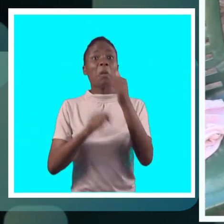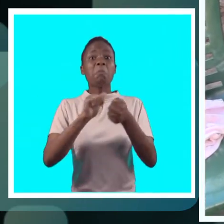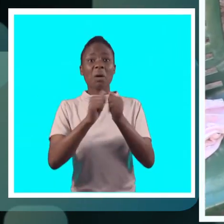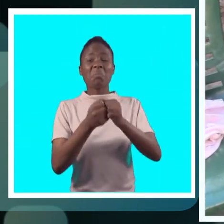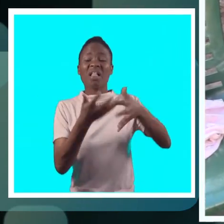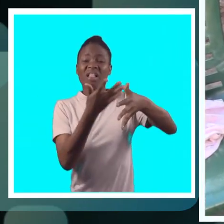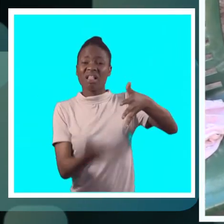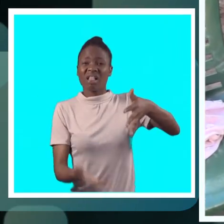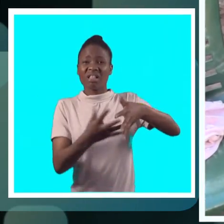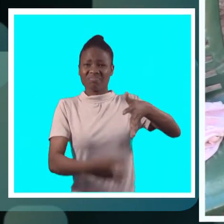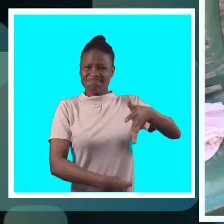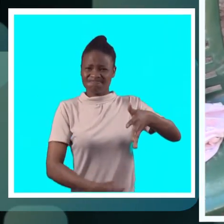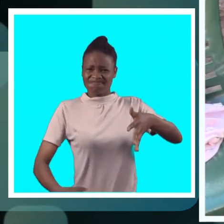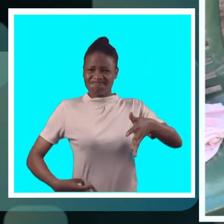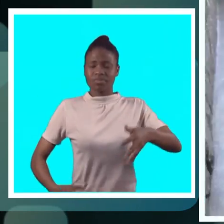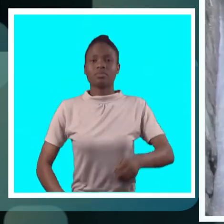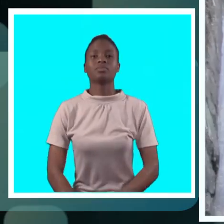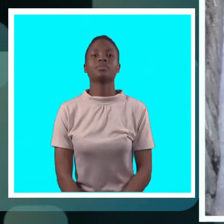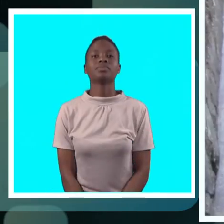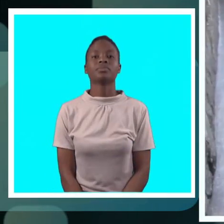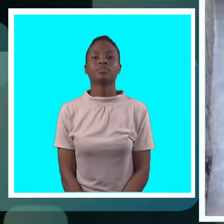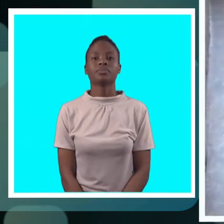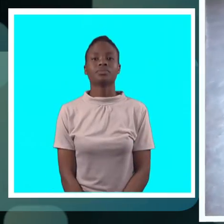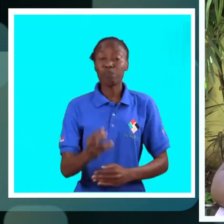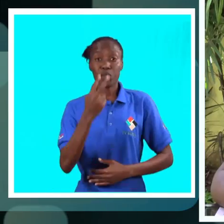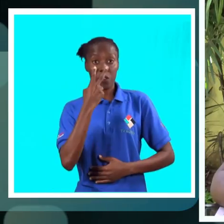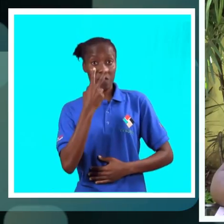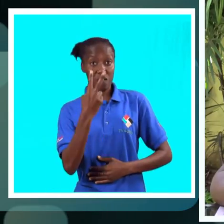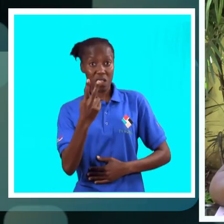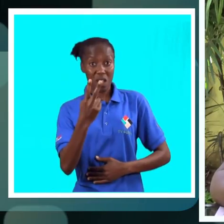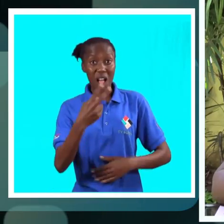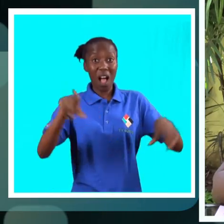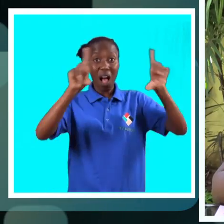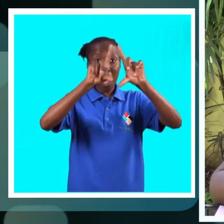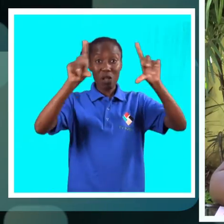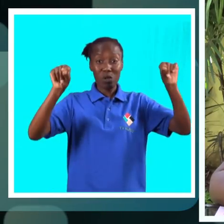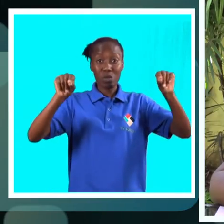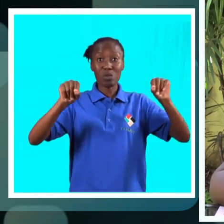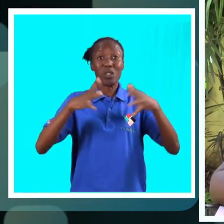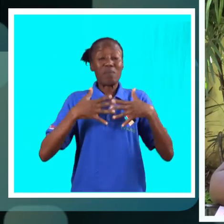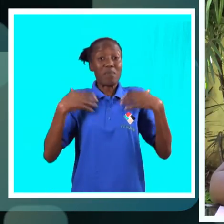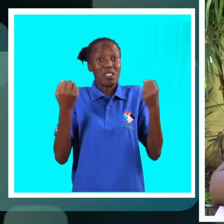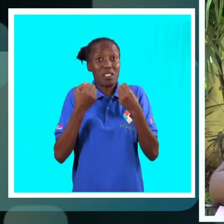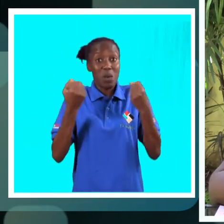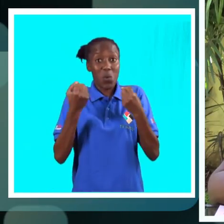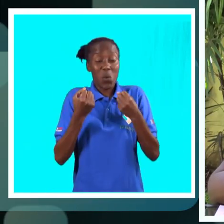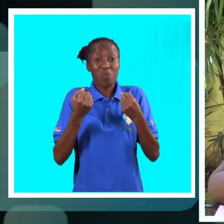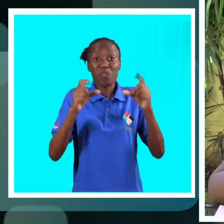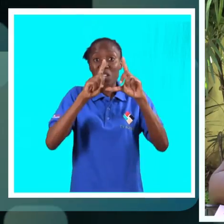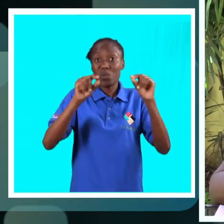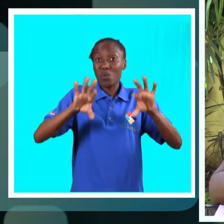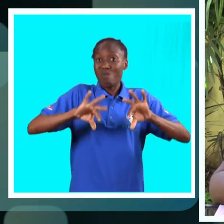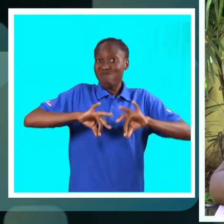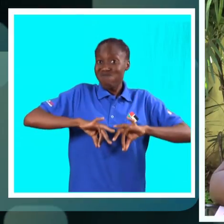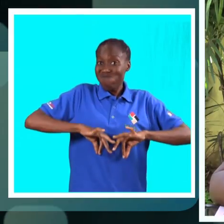consequências graves, com o principal destaque para a fístula obstétrica. Se formos olhar questões mais peculiares da saúde, nós temos a